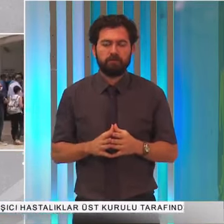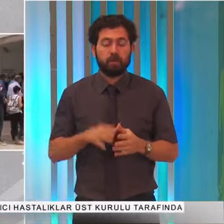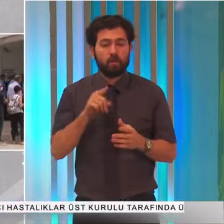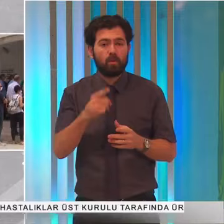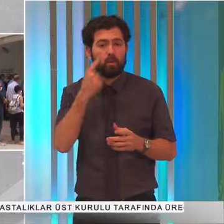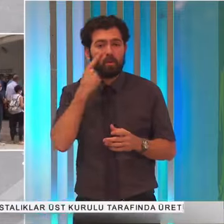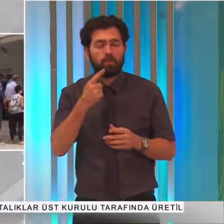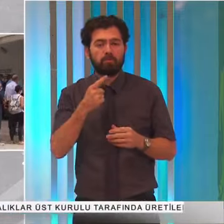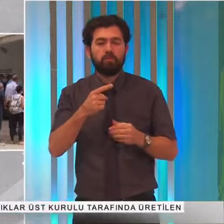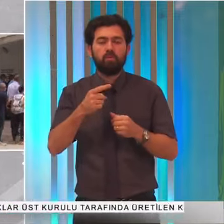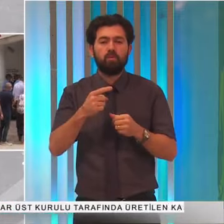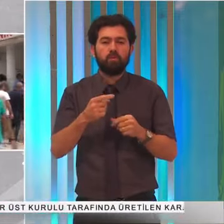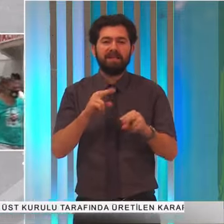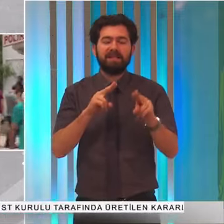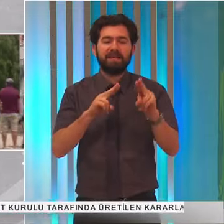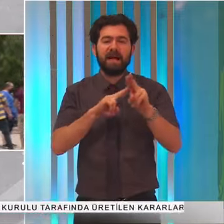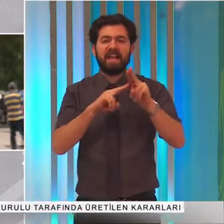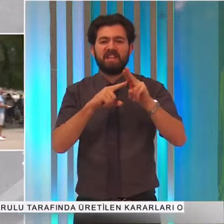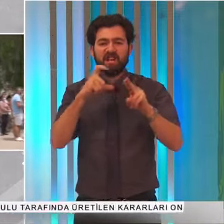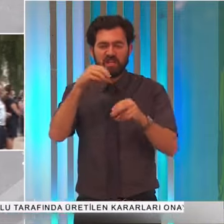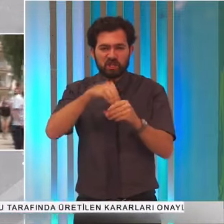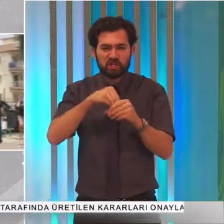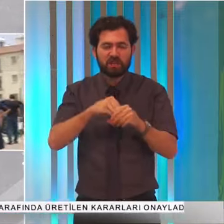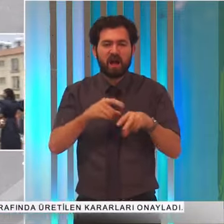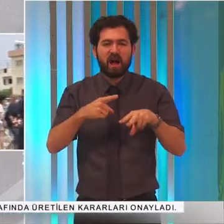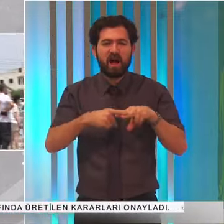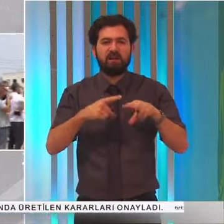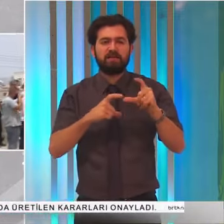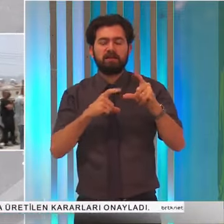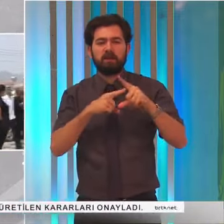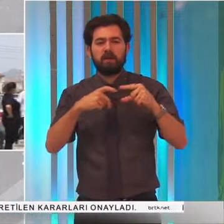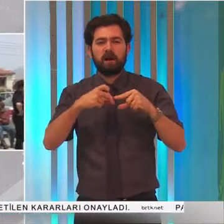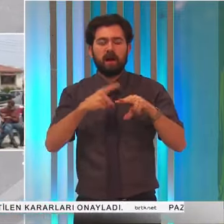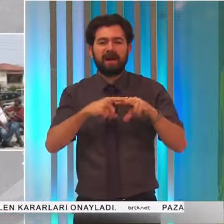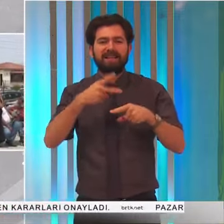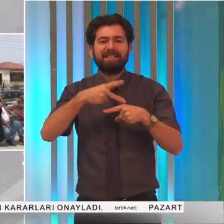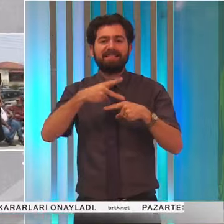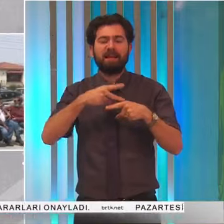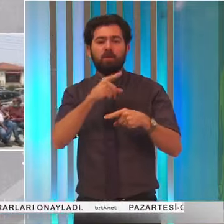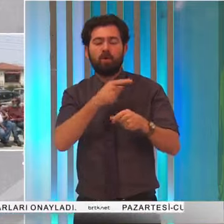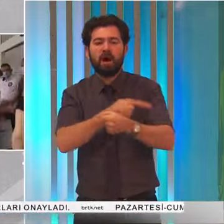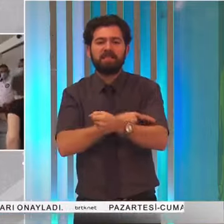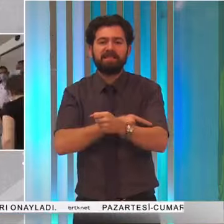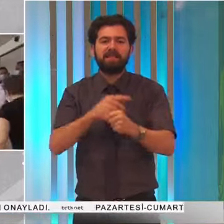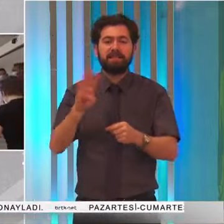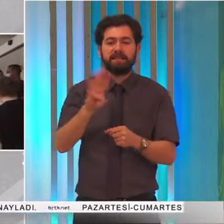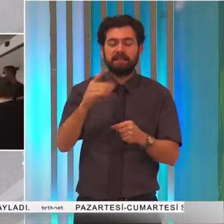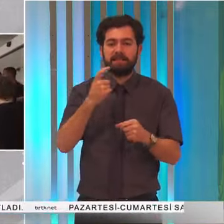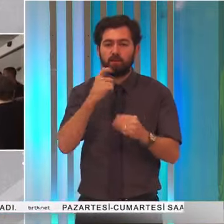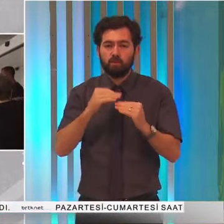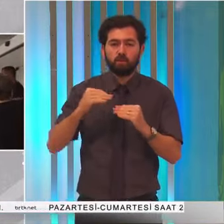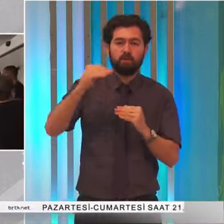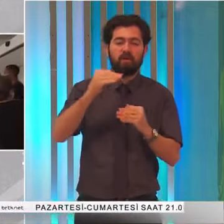Bu çerçevede ülkemizde AstraZeneca aşısı 40 yaş üstü